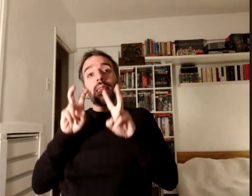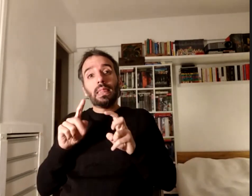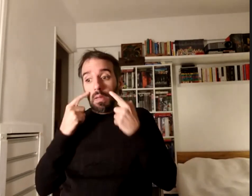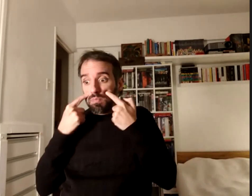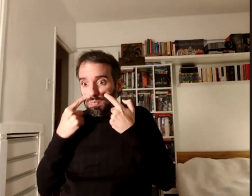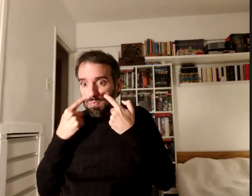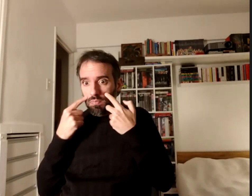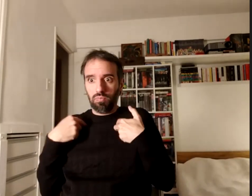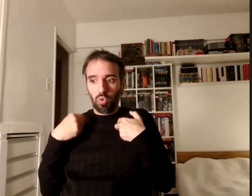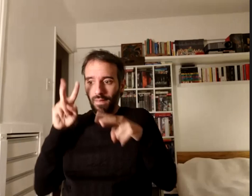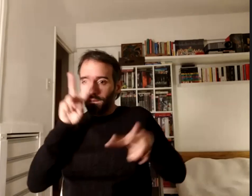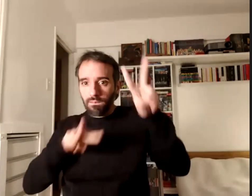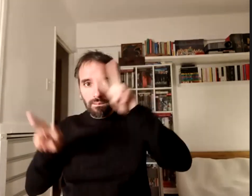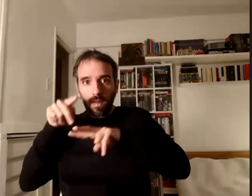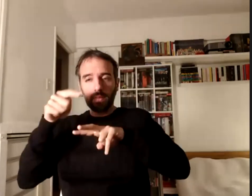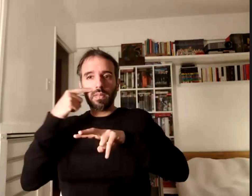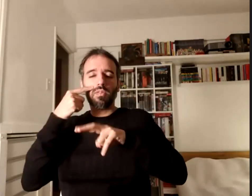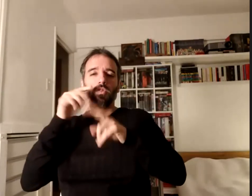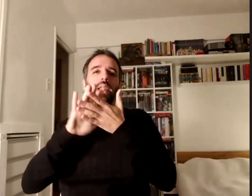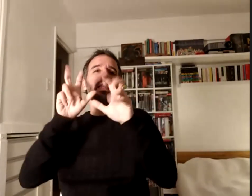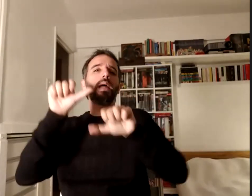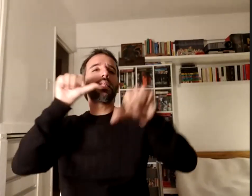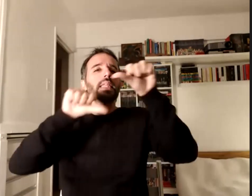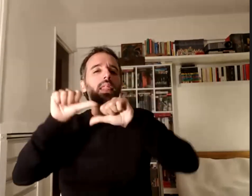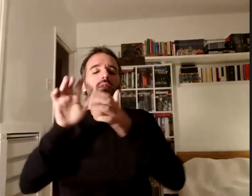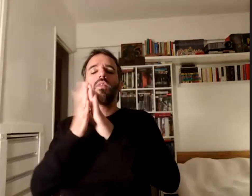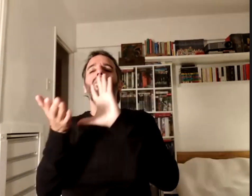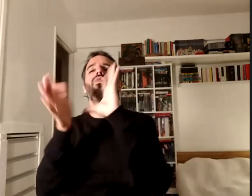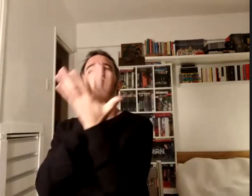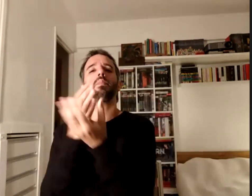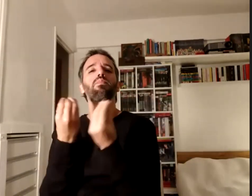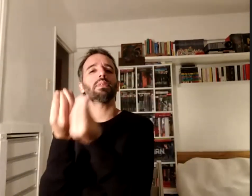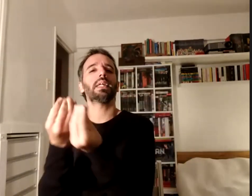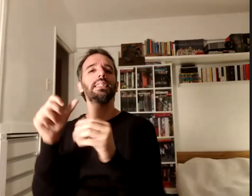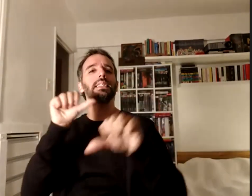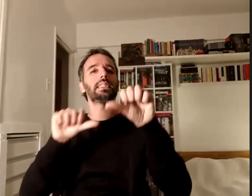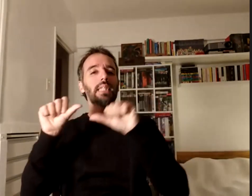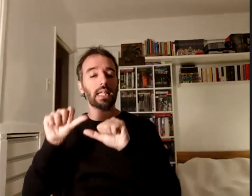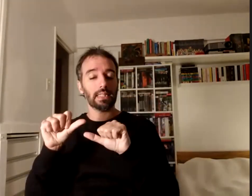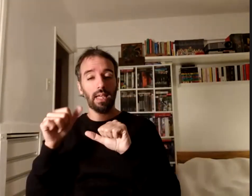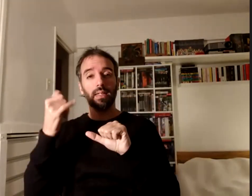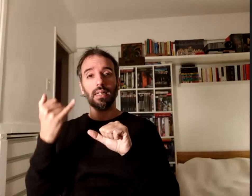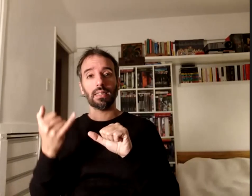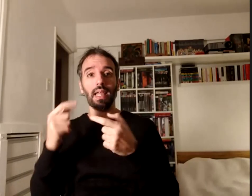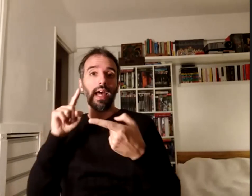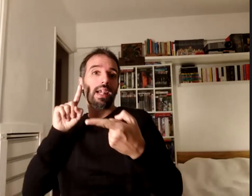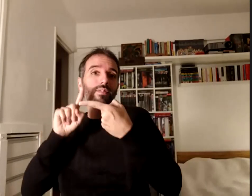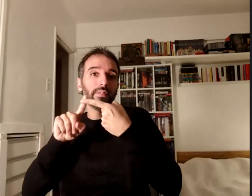categorías científicas y con las formas en que la ciencia está vinculada a una trama de